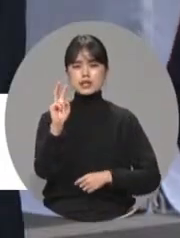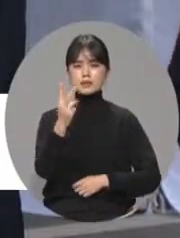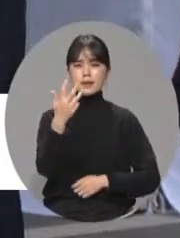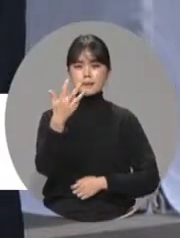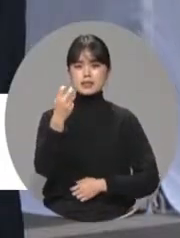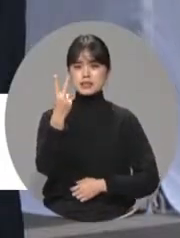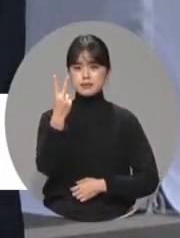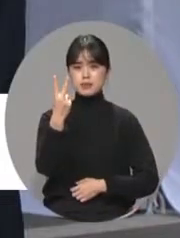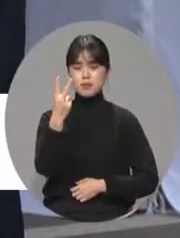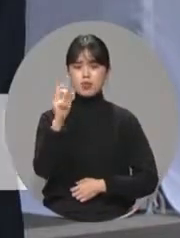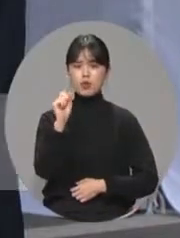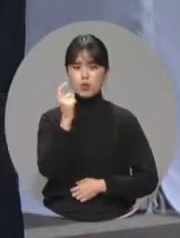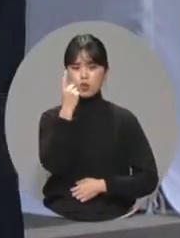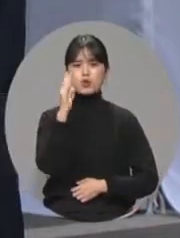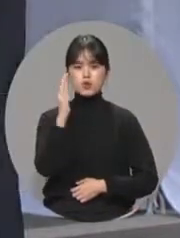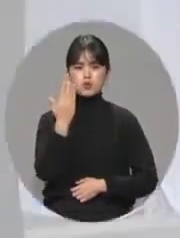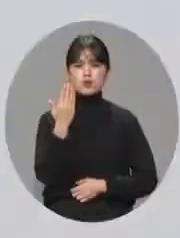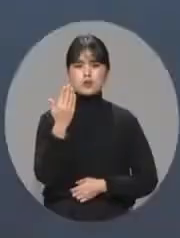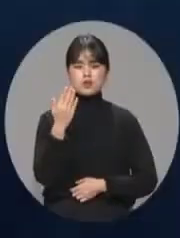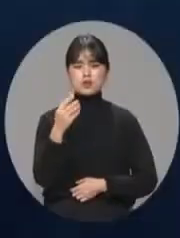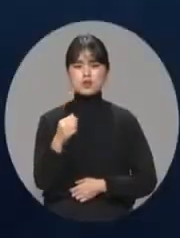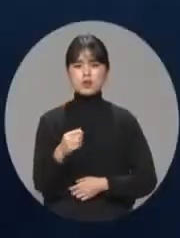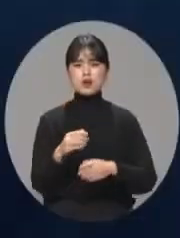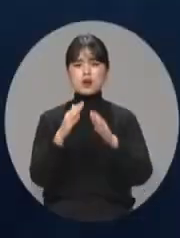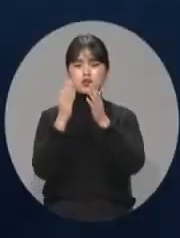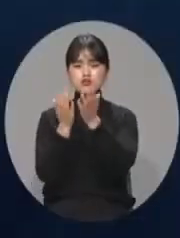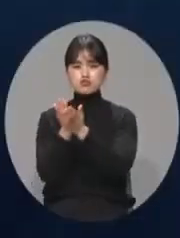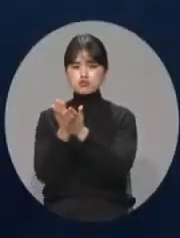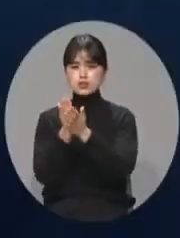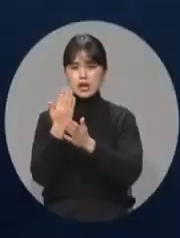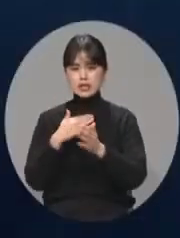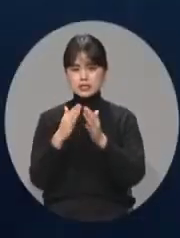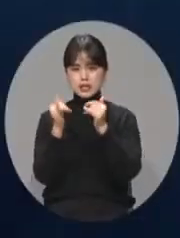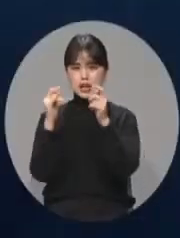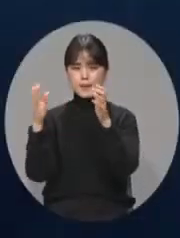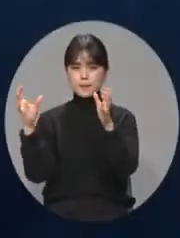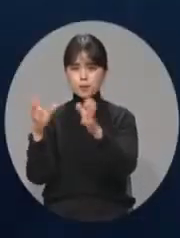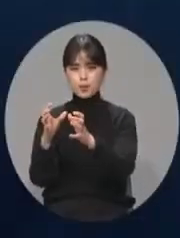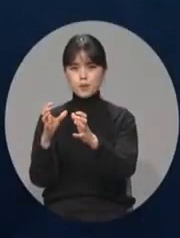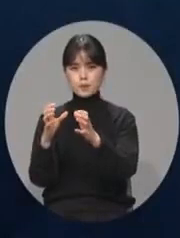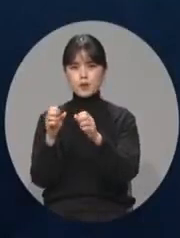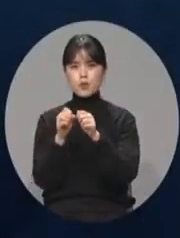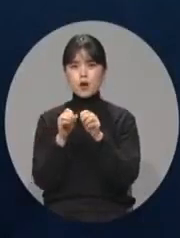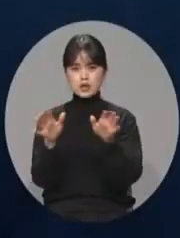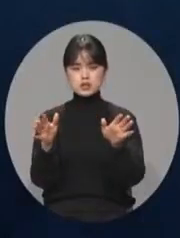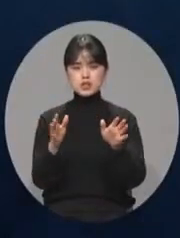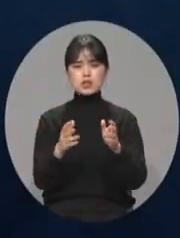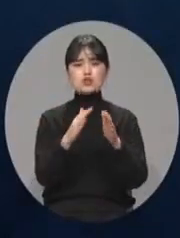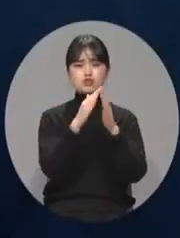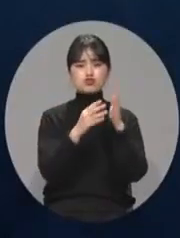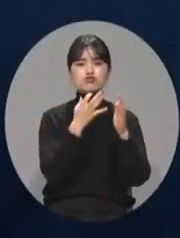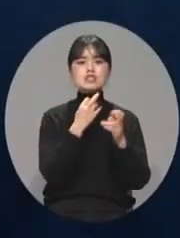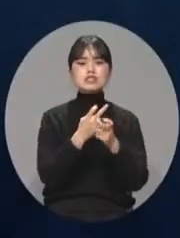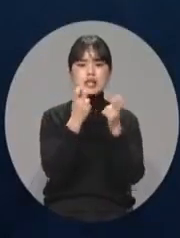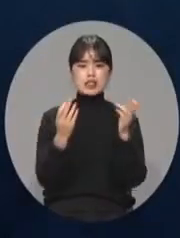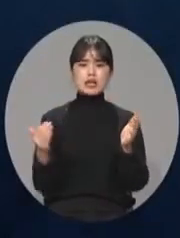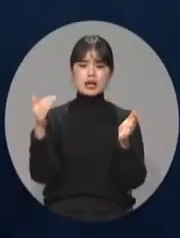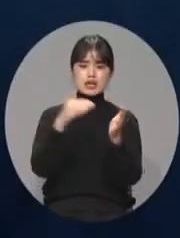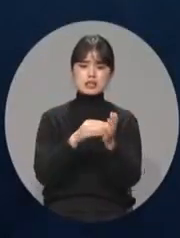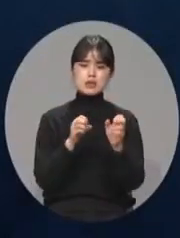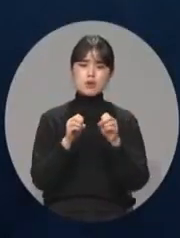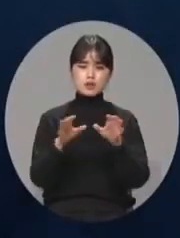확진자에서 비롯됐습니다. 이른바 군산 지인 모임에서 시작된 확산세가 전주와 익산으로 이어지고 있는 겁니다.